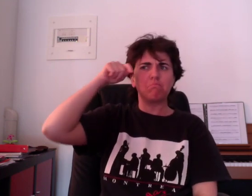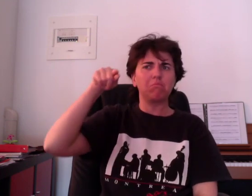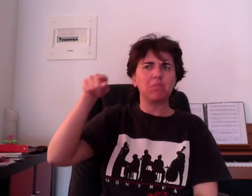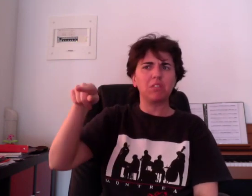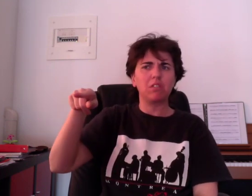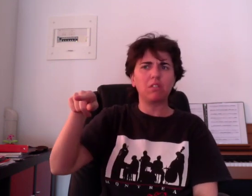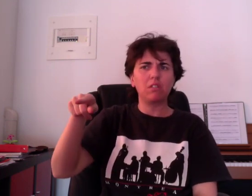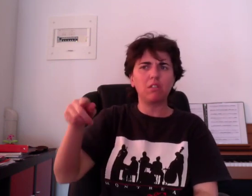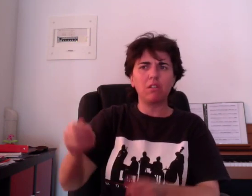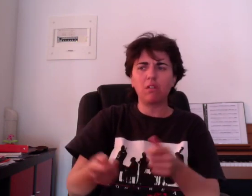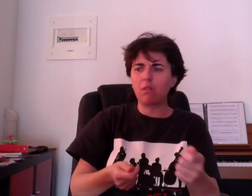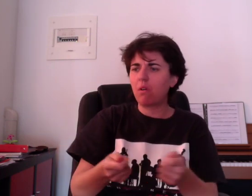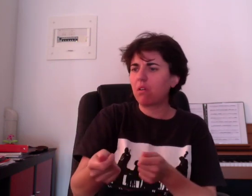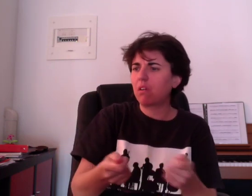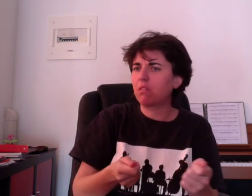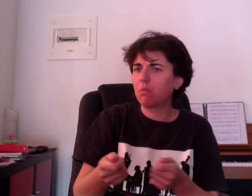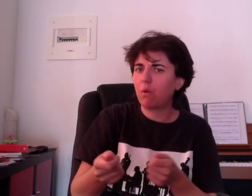Ça s'appelait rock'n'roll